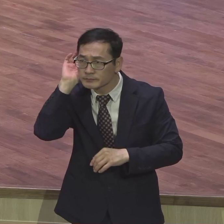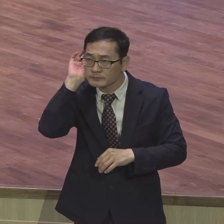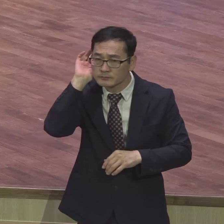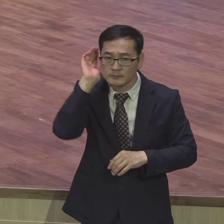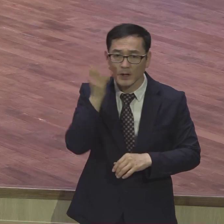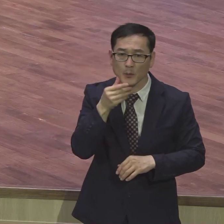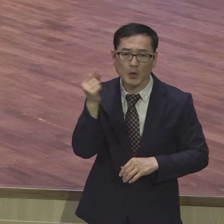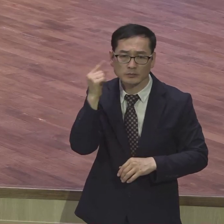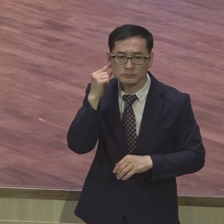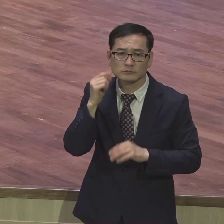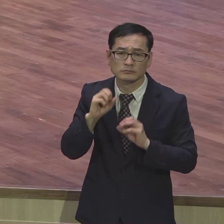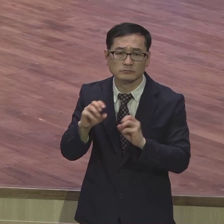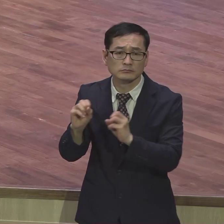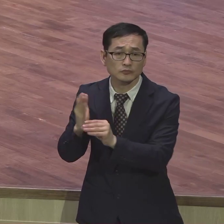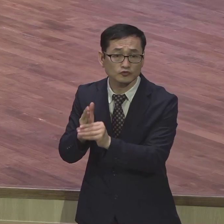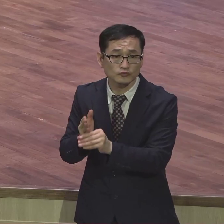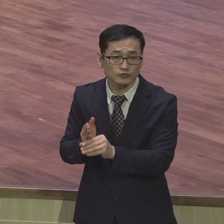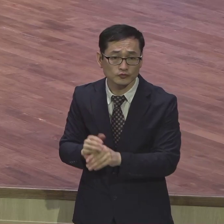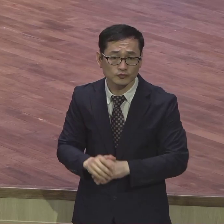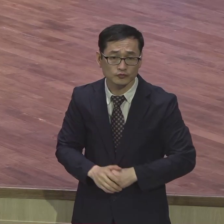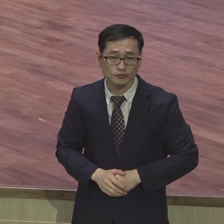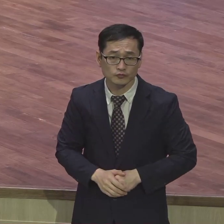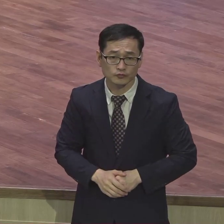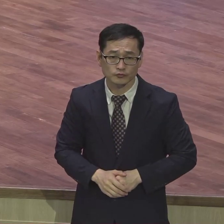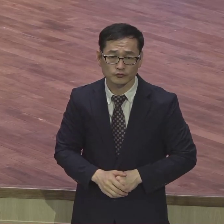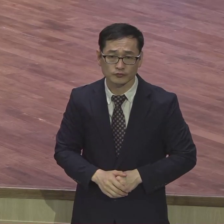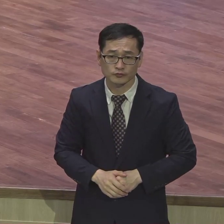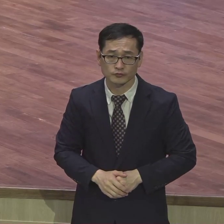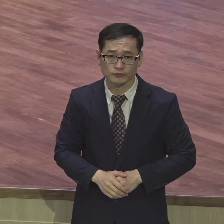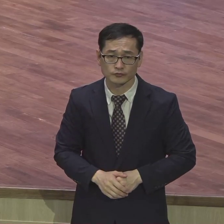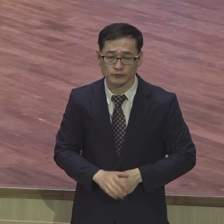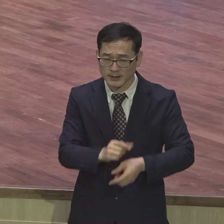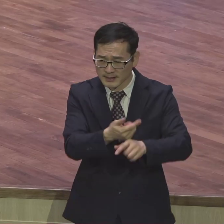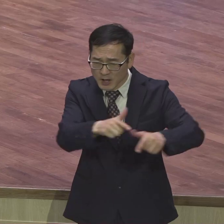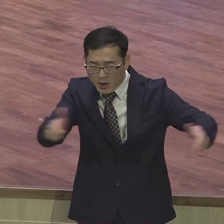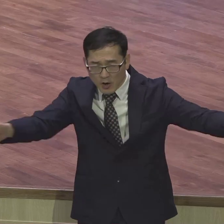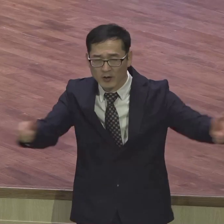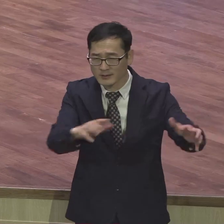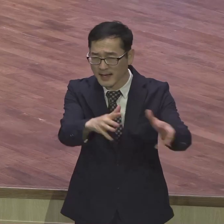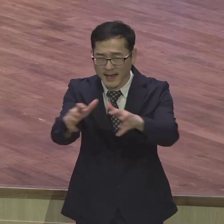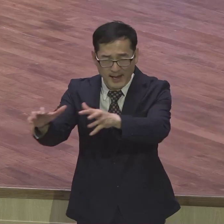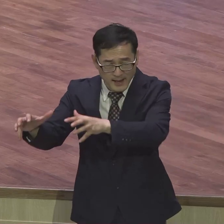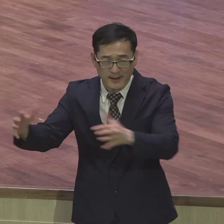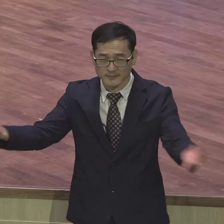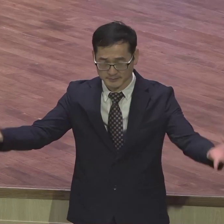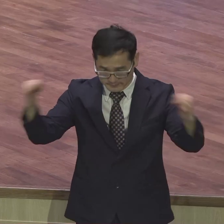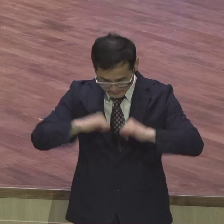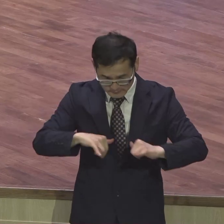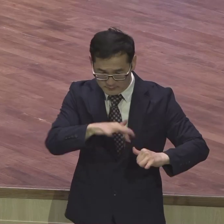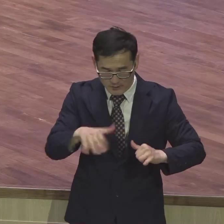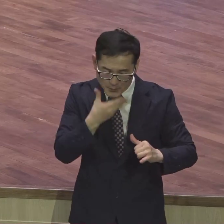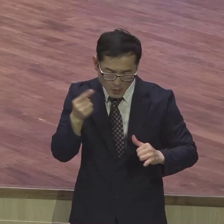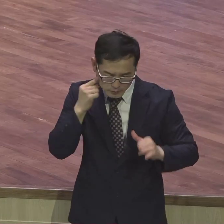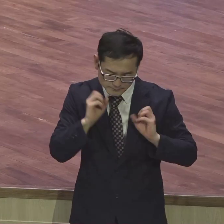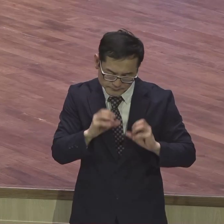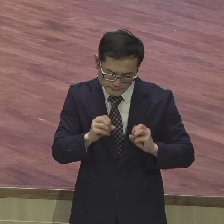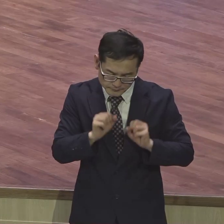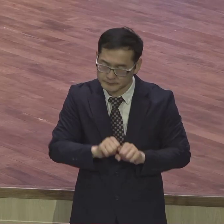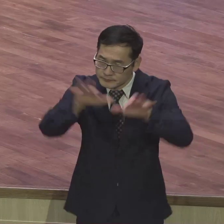하나님이 원하시는 다민족 보호만 땅 끝까지 모든 민족으로 저삼는 주님의 지상명령 이 명령